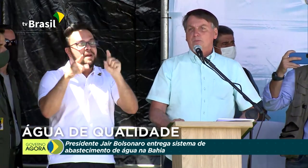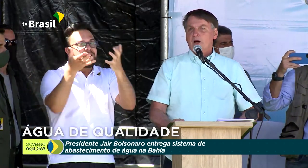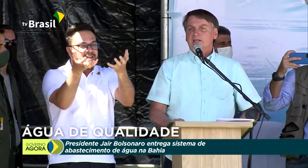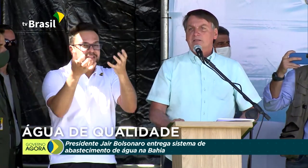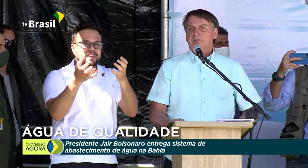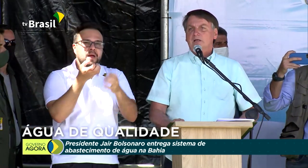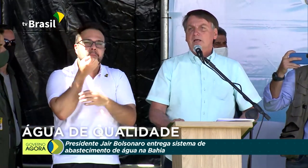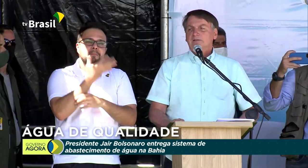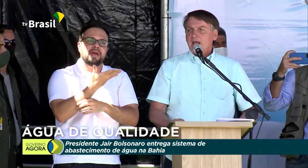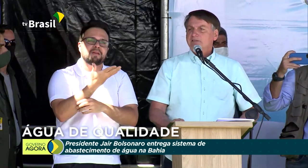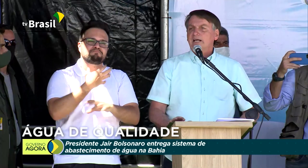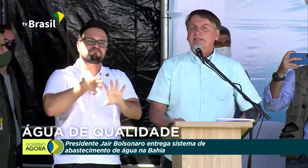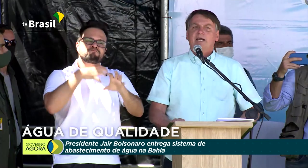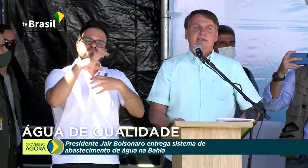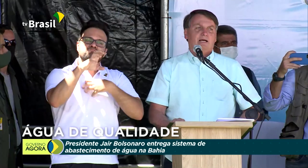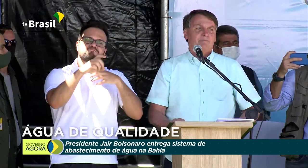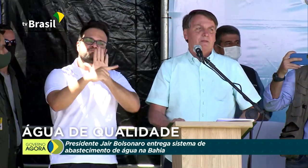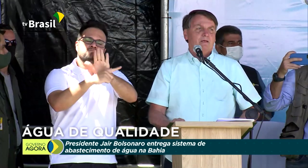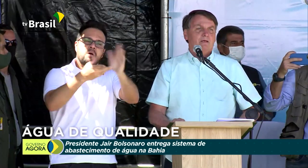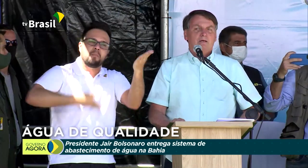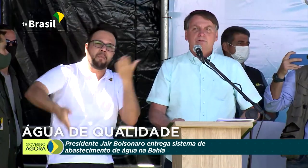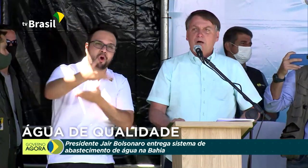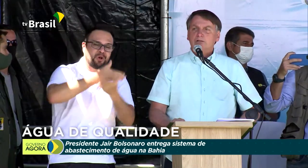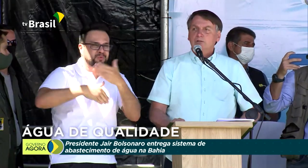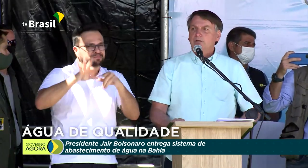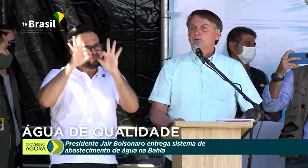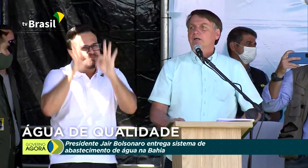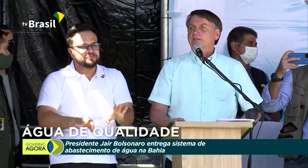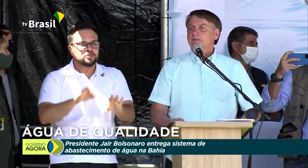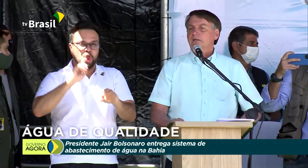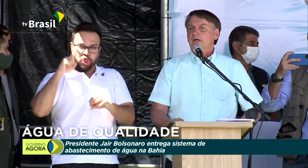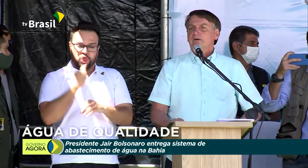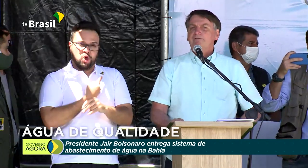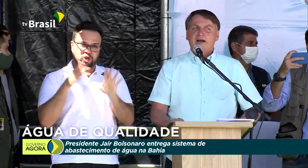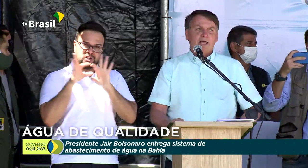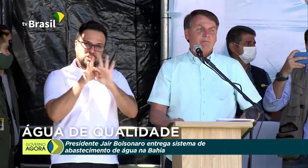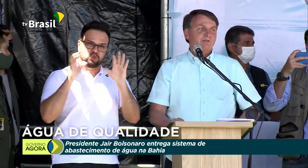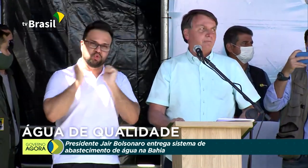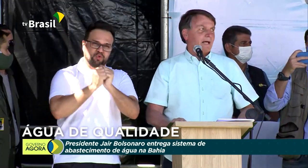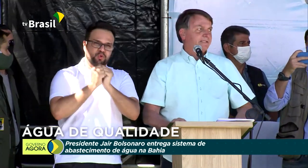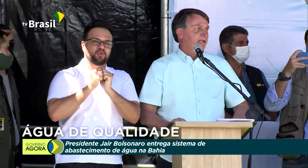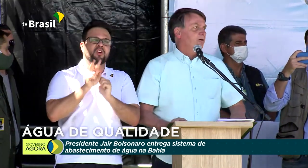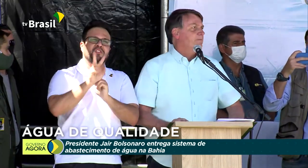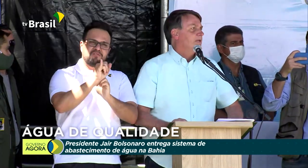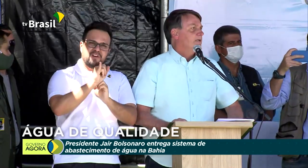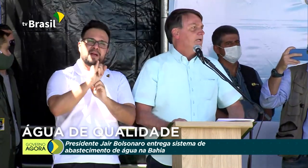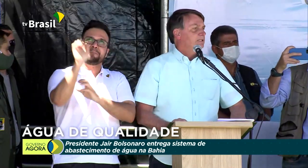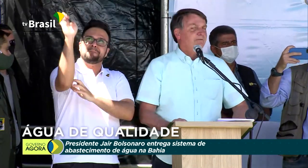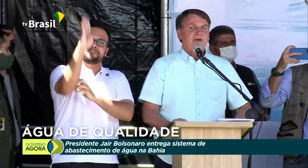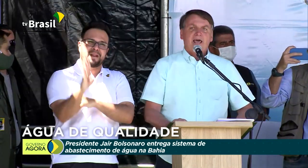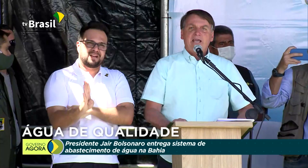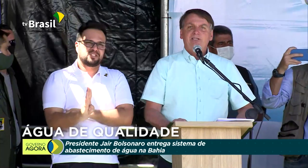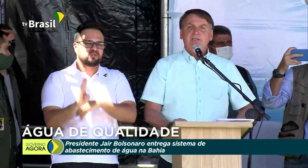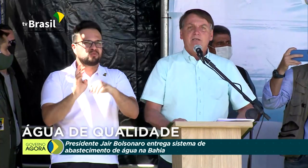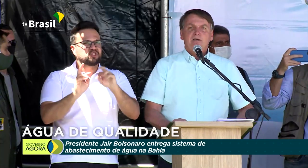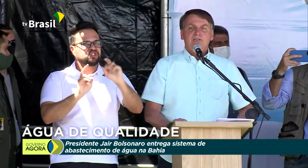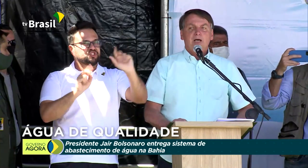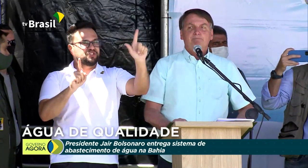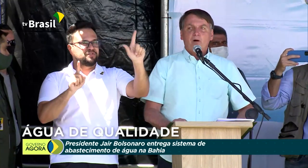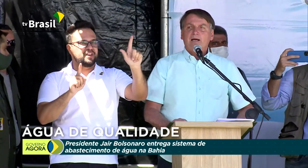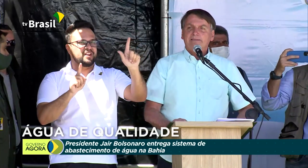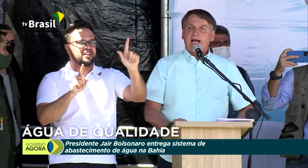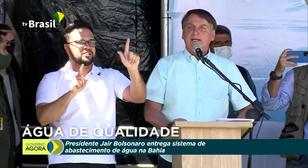do próximo. Tenho certeza, certeza, nós juntos faremos um Brasil diferente